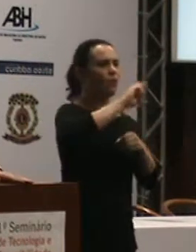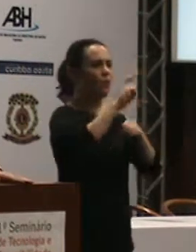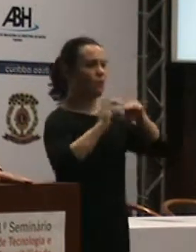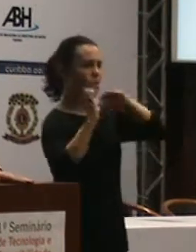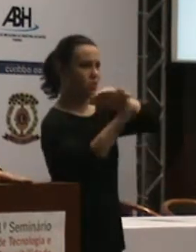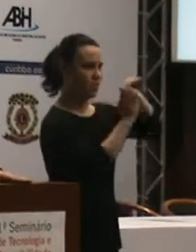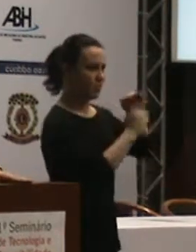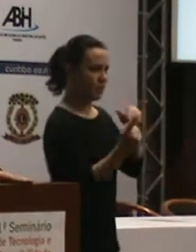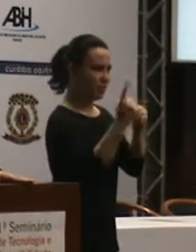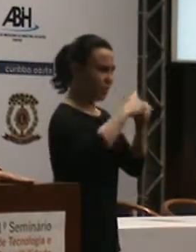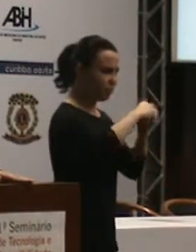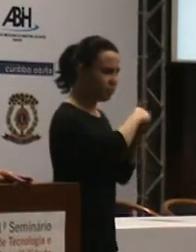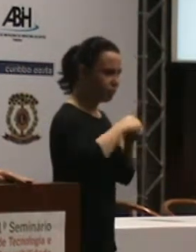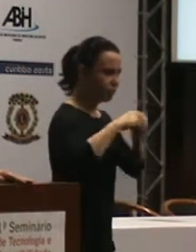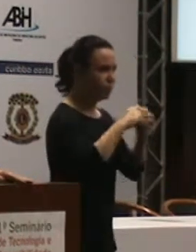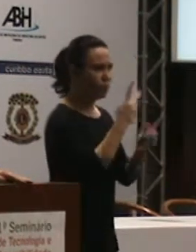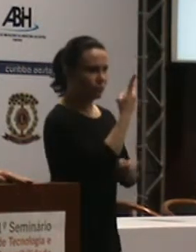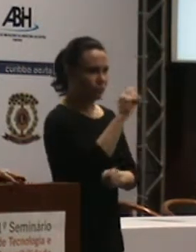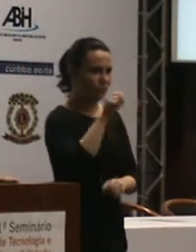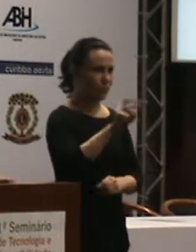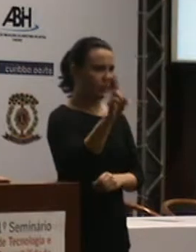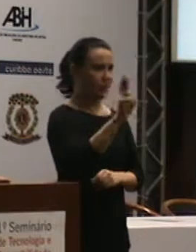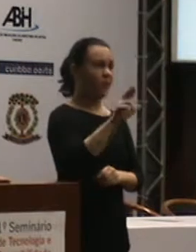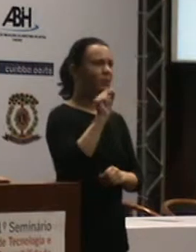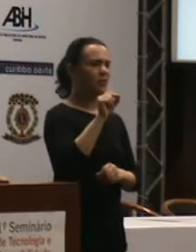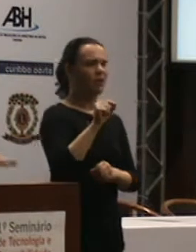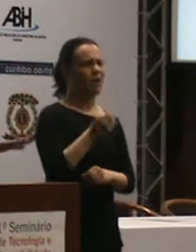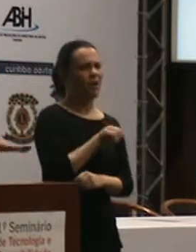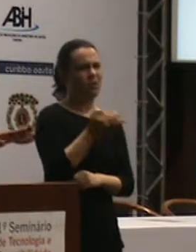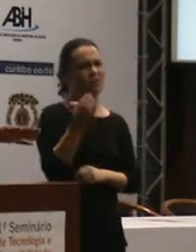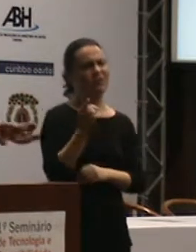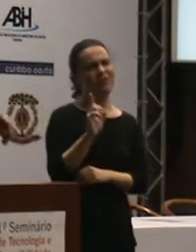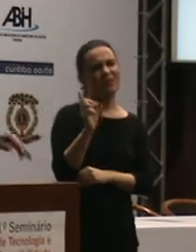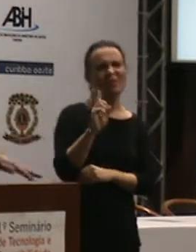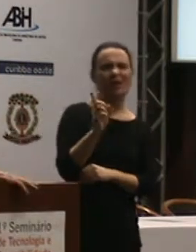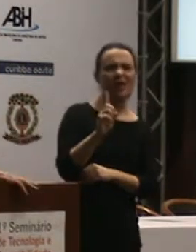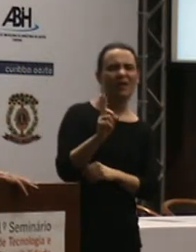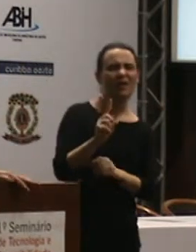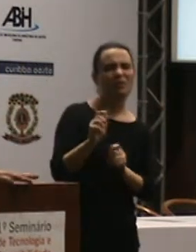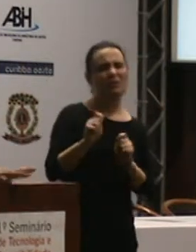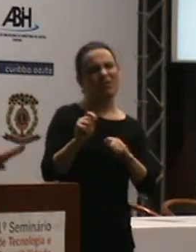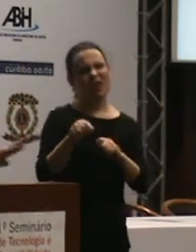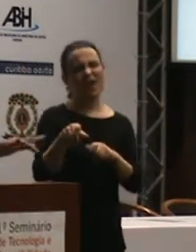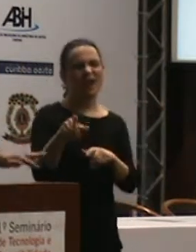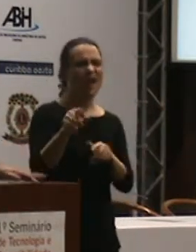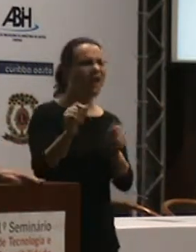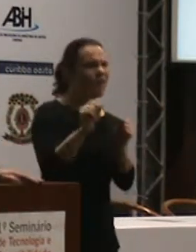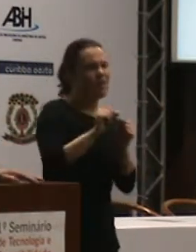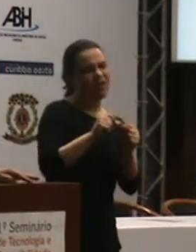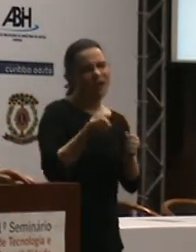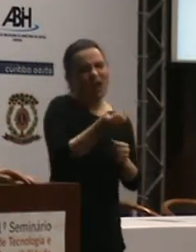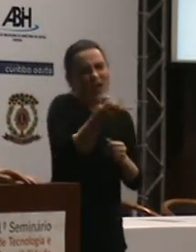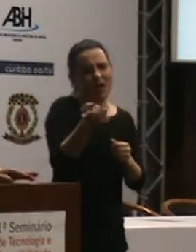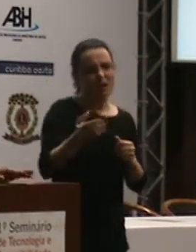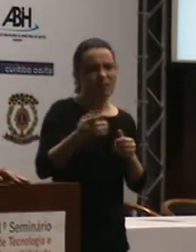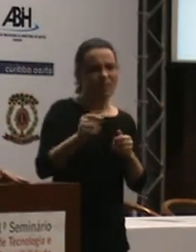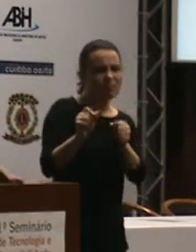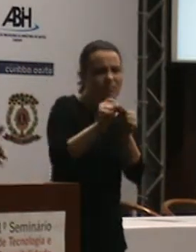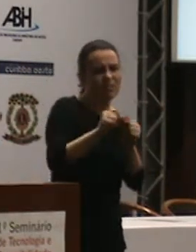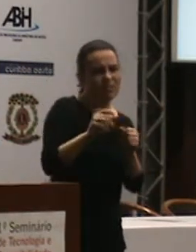e fornecer 200 mil reais, o pessoal olha para você e fala, não, eu continuo a fornecer suas bancarias que custa 10 reais que eles fazem.